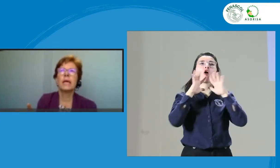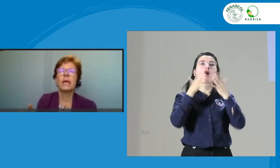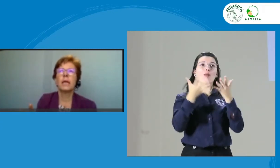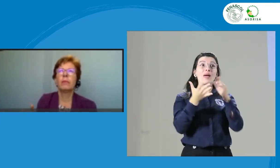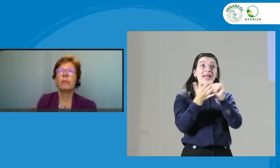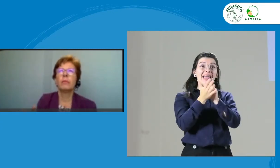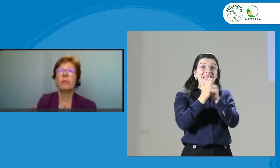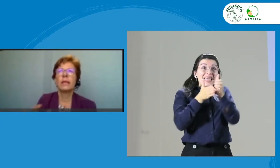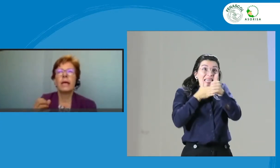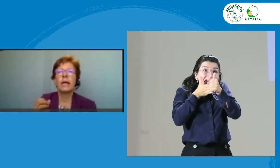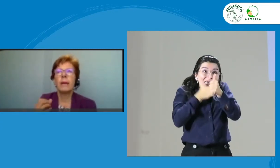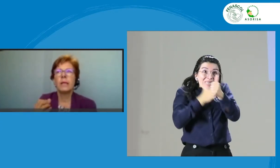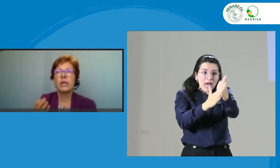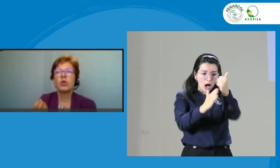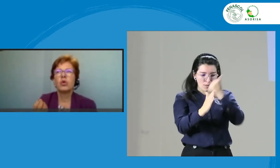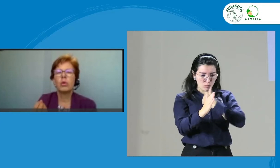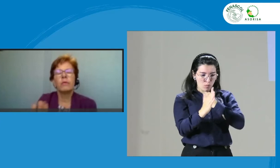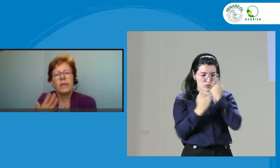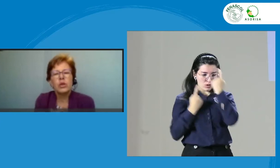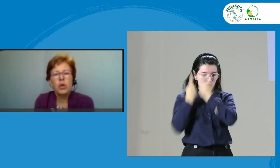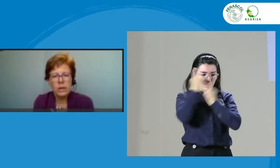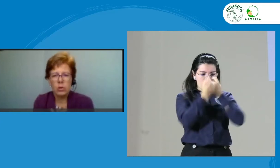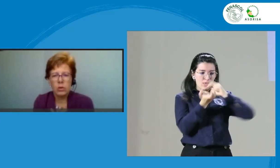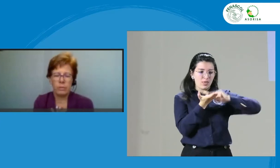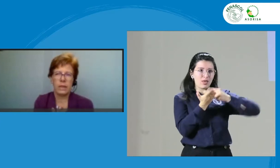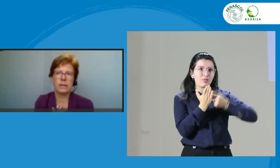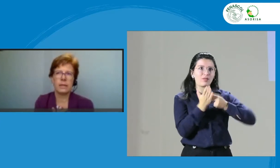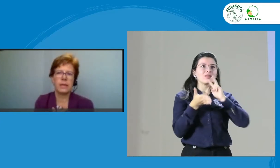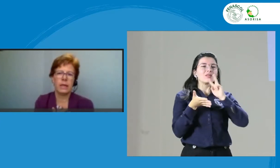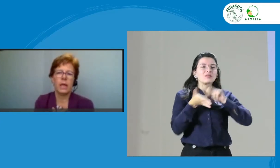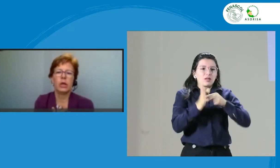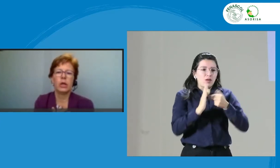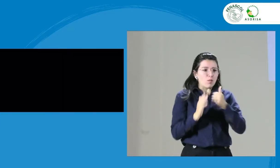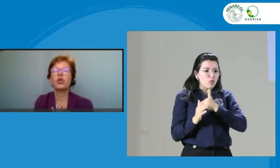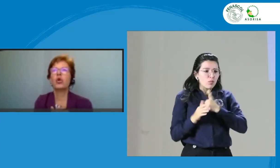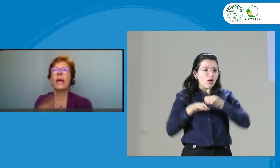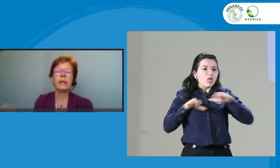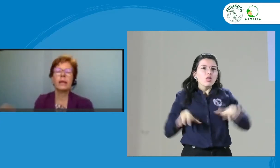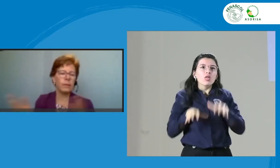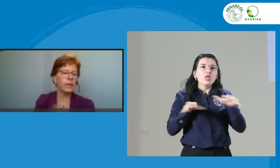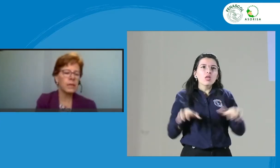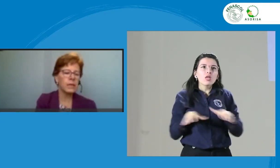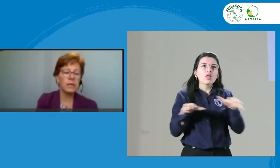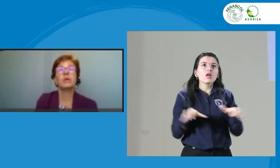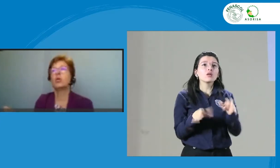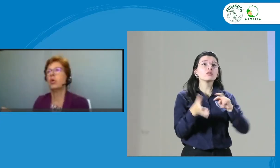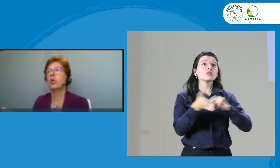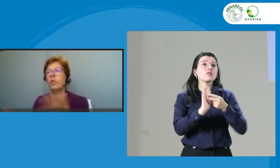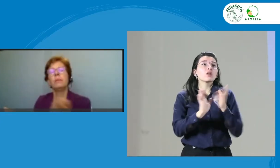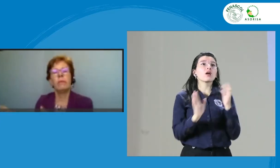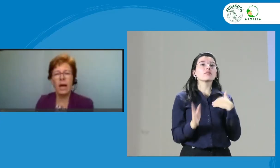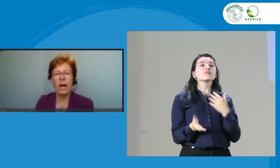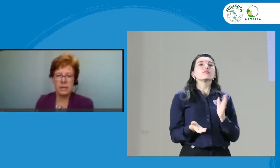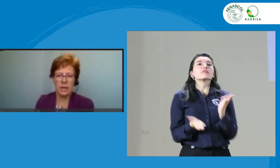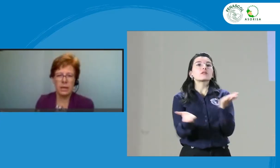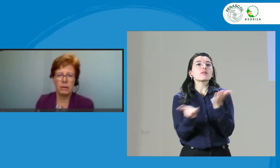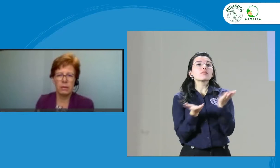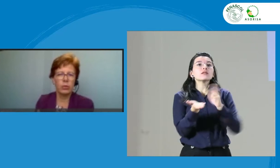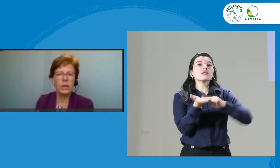verdaderamente yo reflexione sobre mi quehacer. No solo entre, preste, servicio, cobre y me vaya. Porque eso